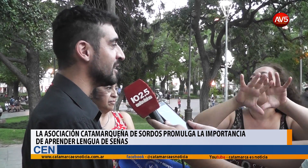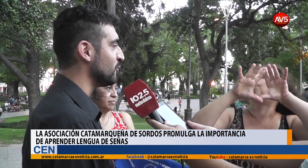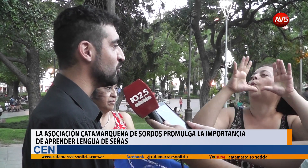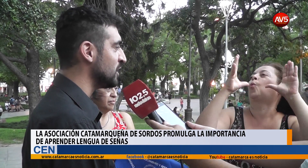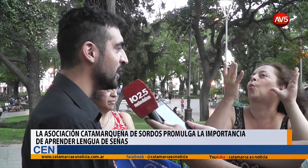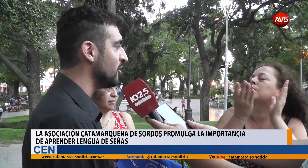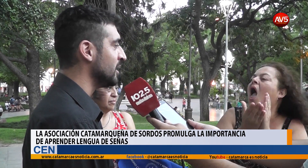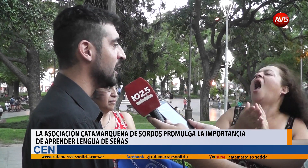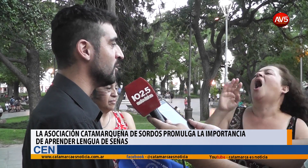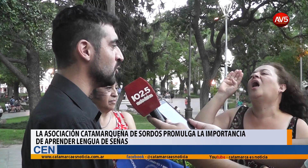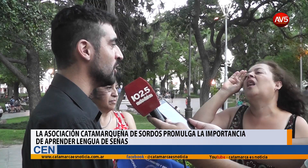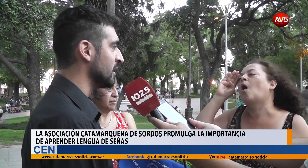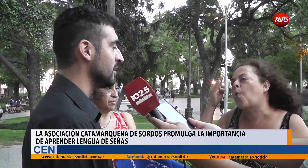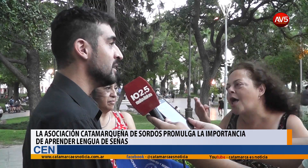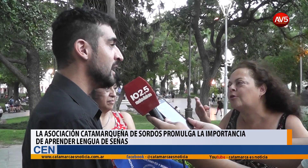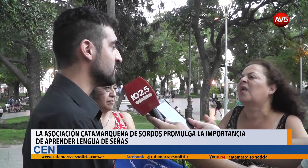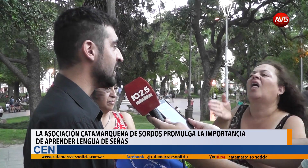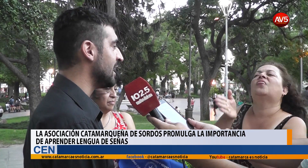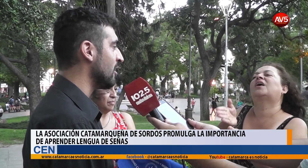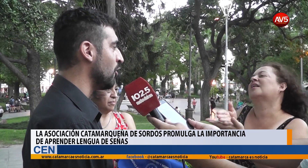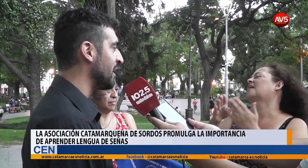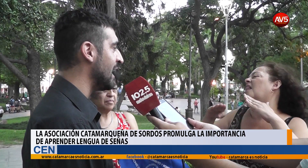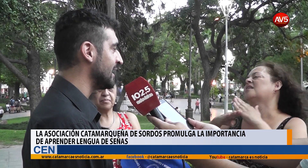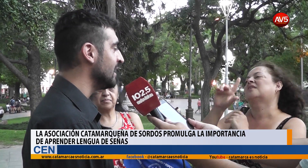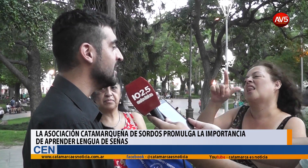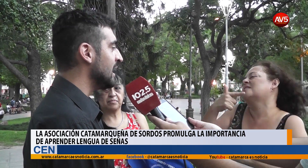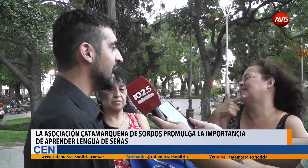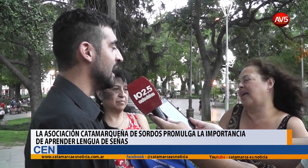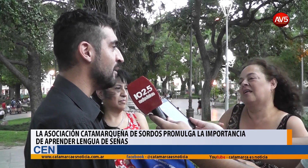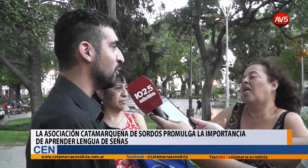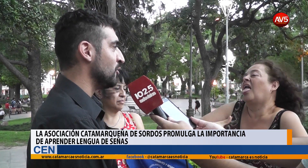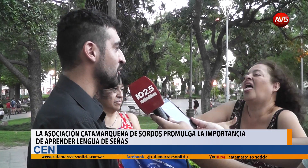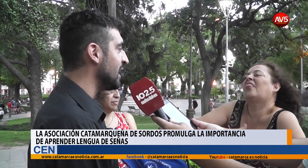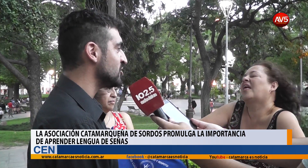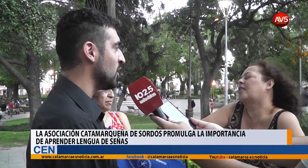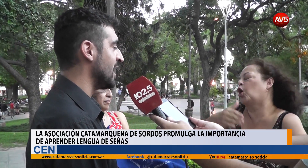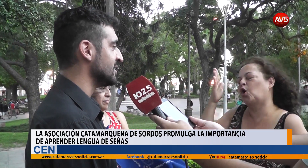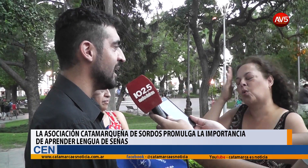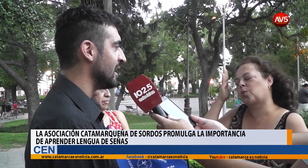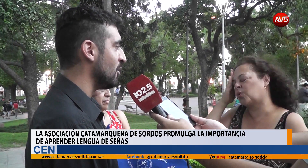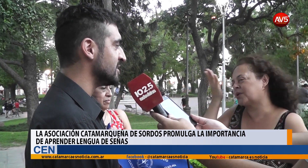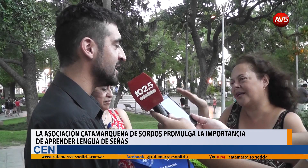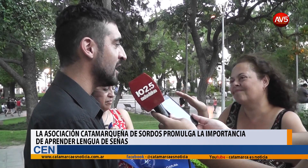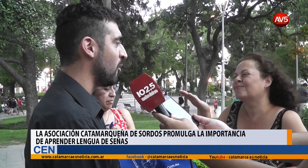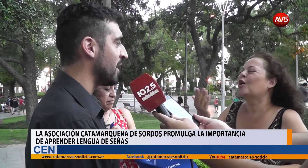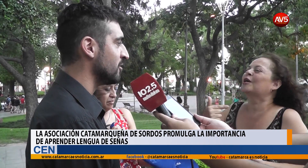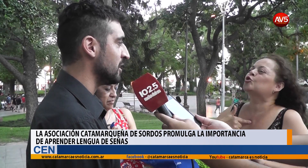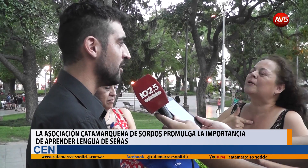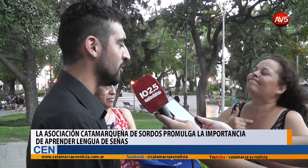difundieron en el mundo este. Entonces, la idea es un homenaje por nuestro derecho hacia la lengua de señas como parte de nuestra identidad y de nuestra